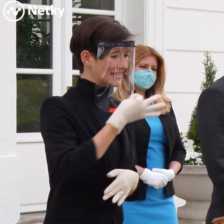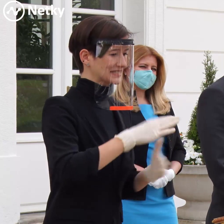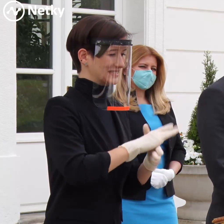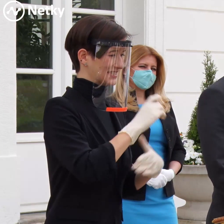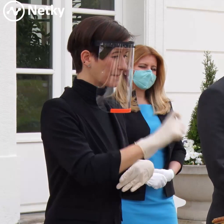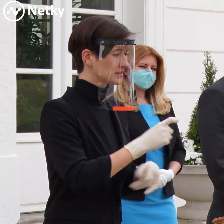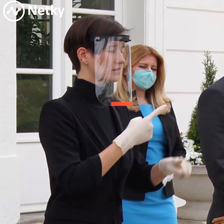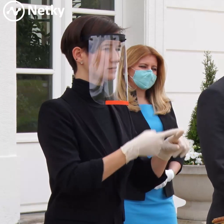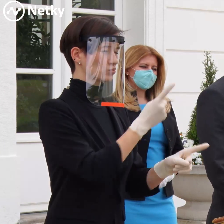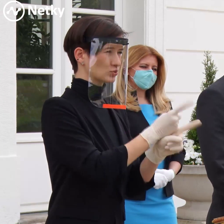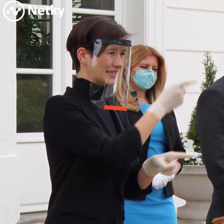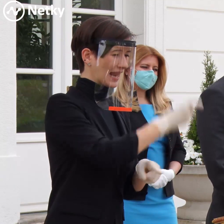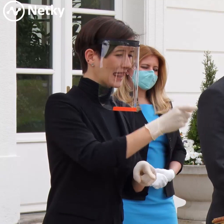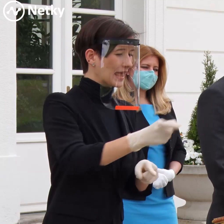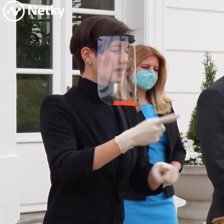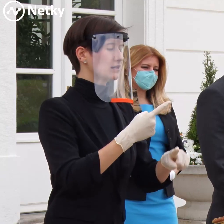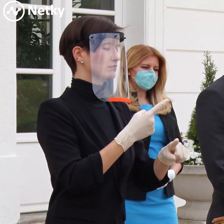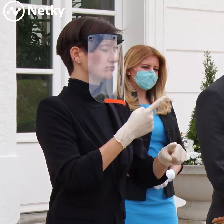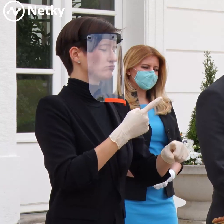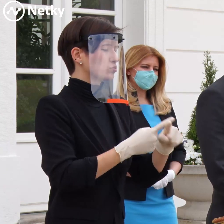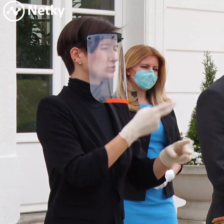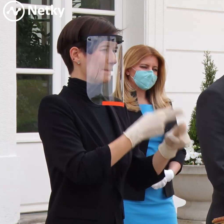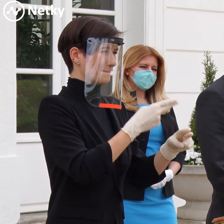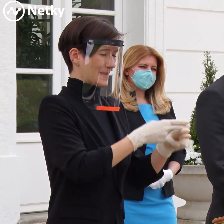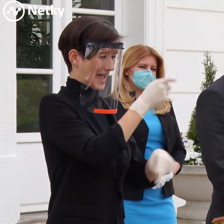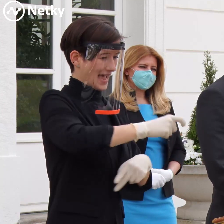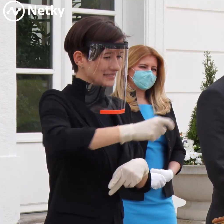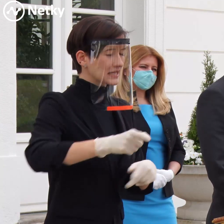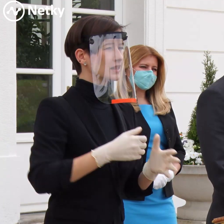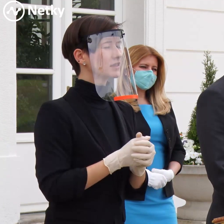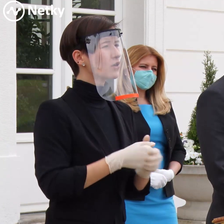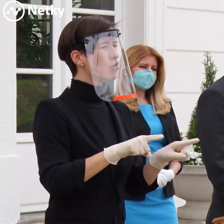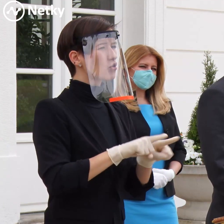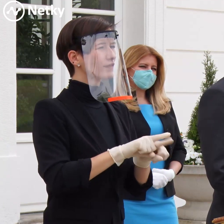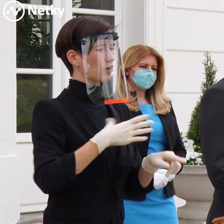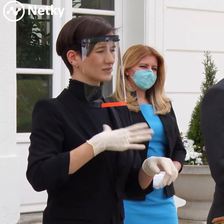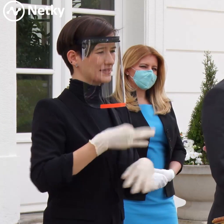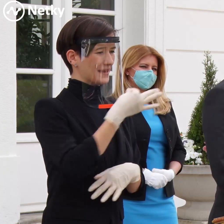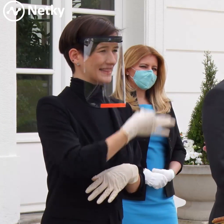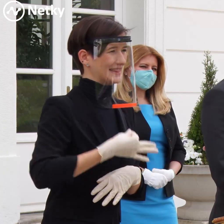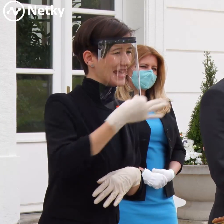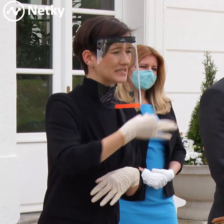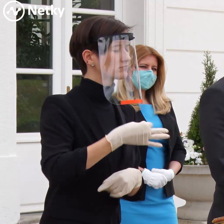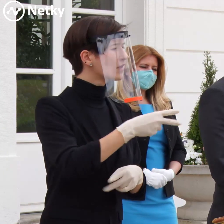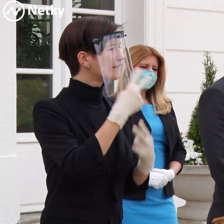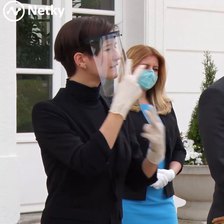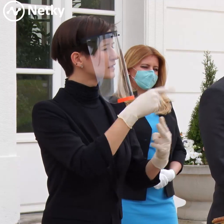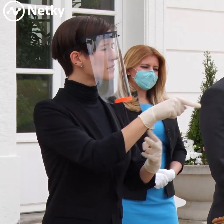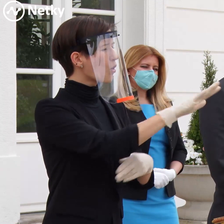Uvažuje sa samozrejme hospodárne pomocou týchto testov pretestovať akékoľvek rizikové oblasti.